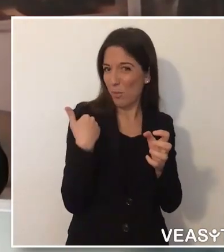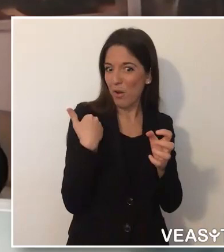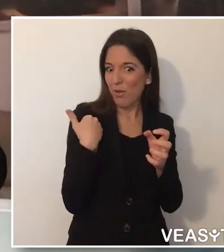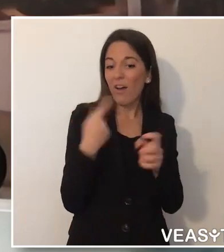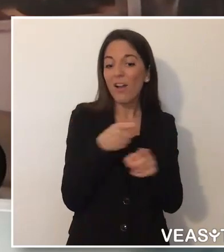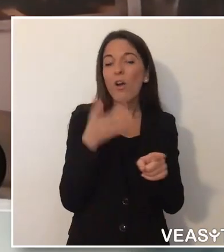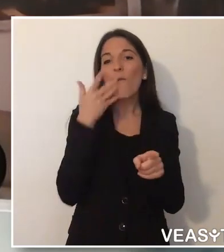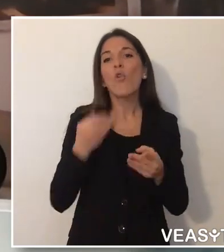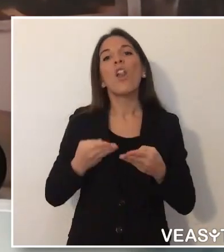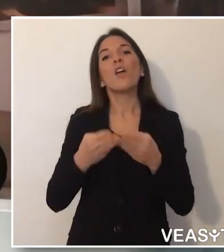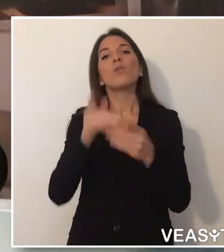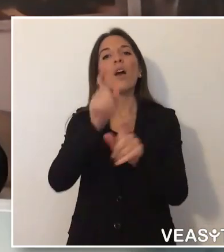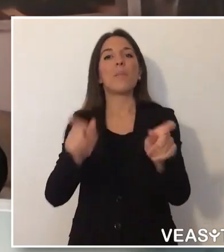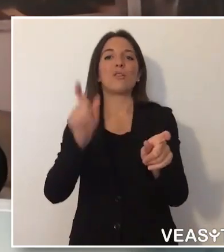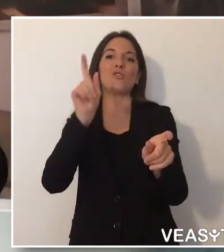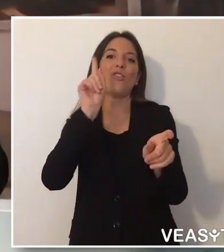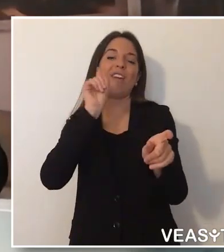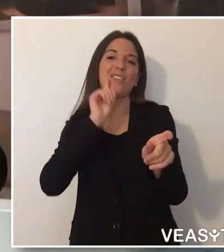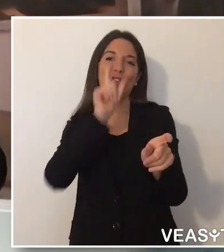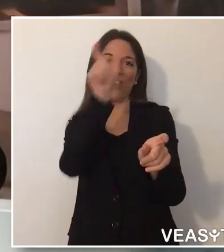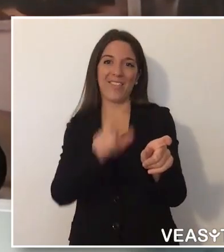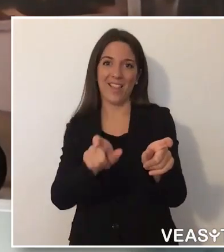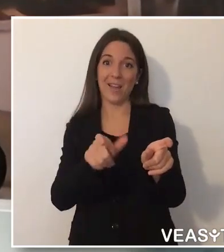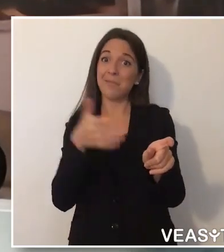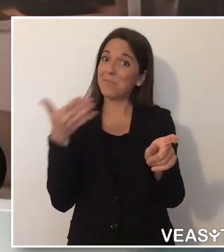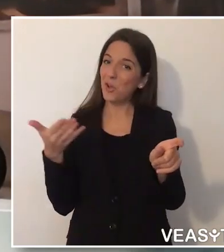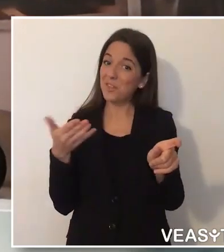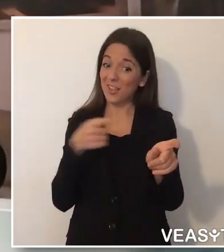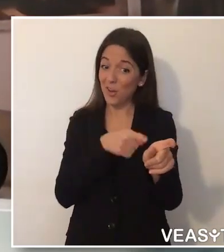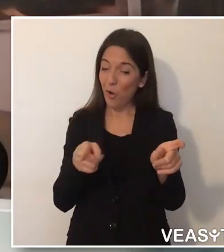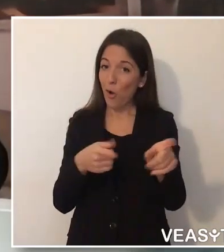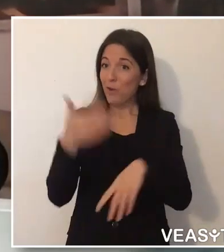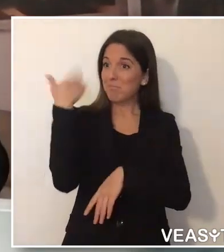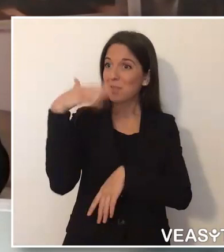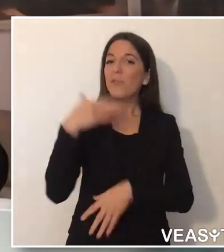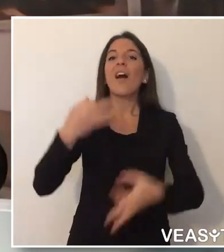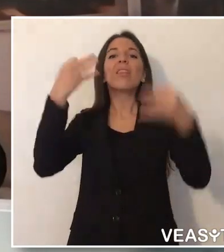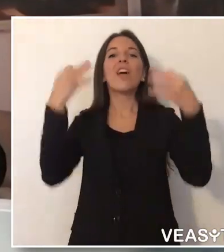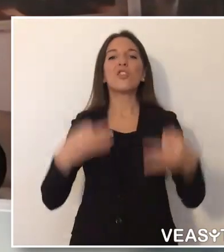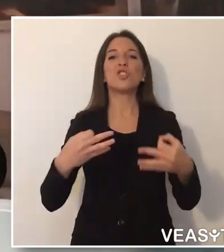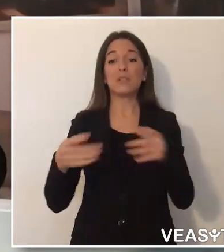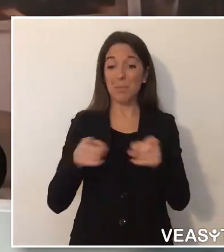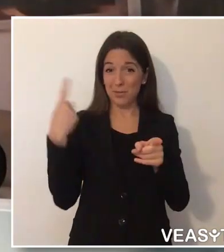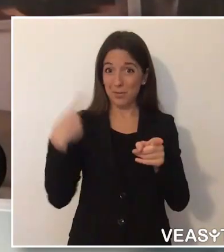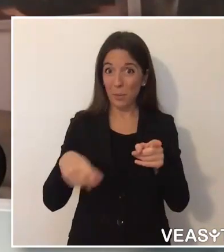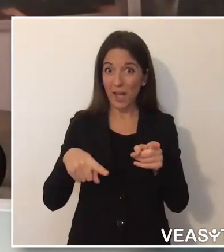emergenza telefonica, grandi e piccole aziende. E in un periodo così difficile come questo,